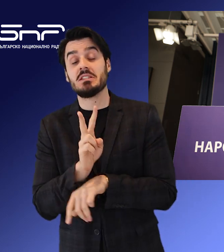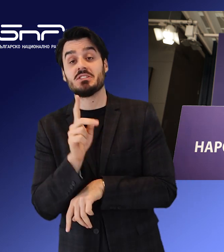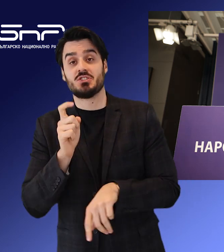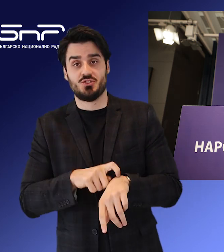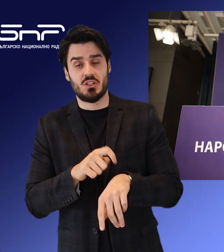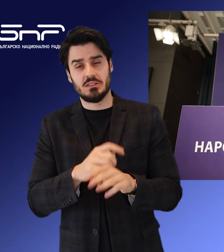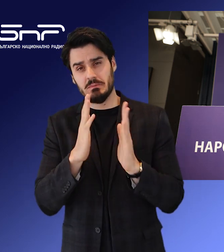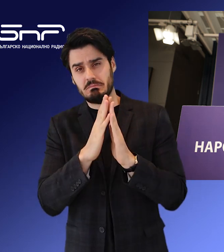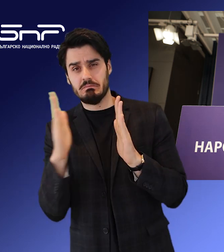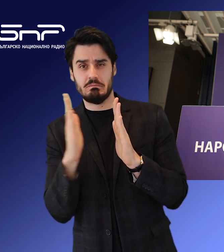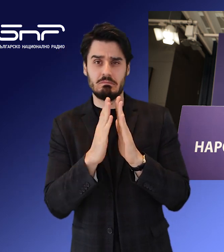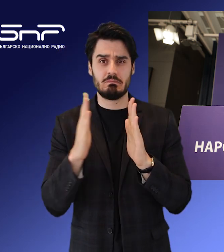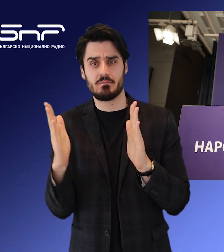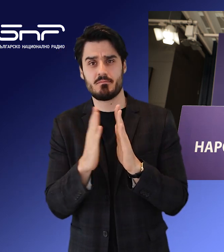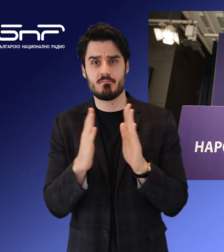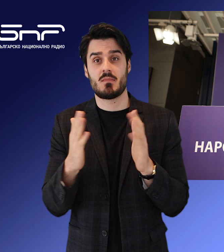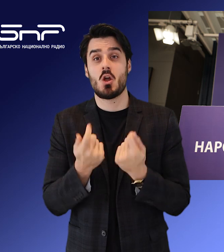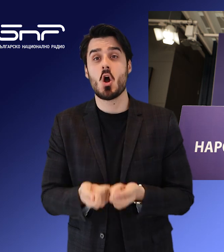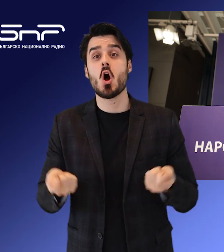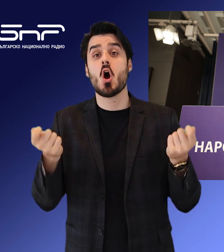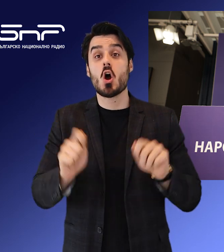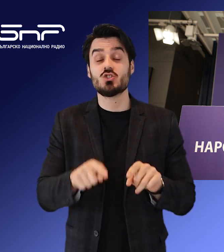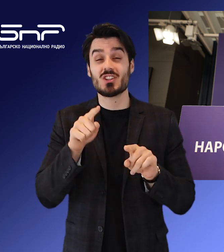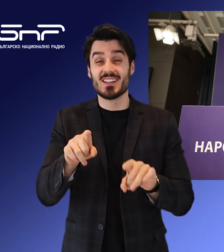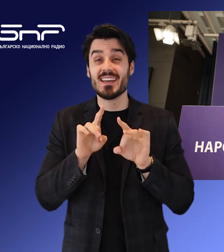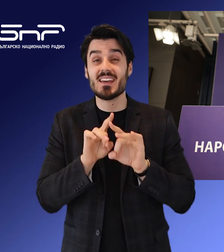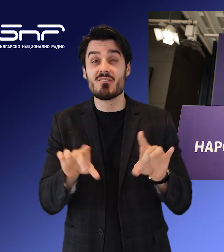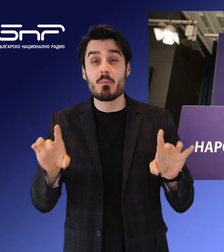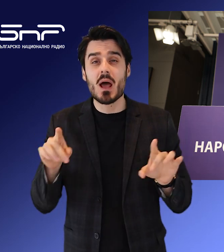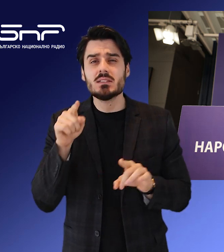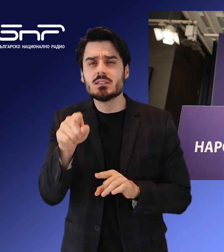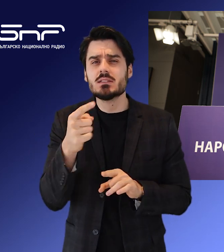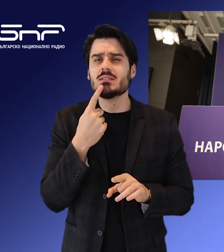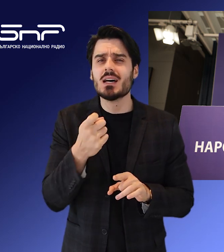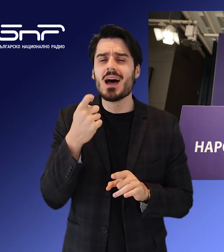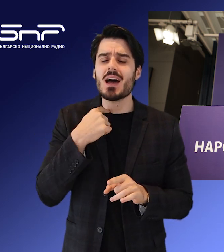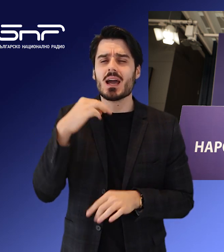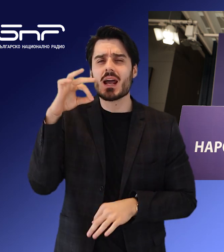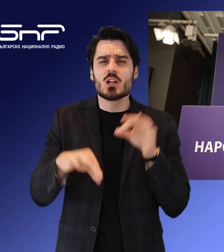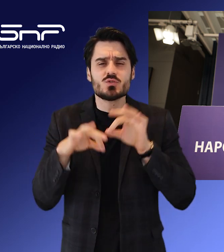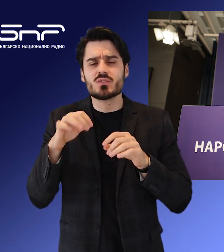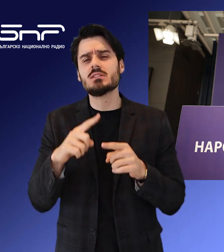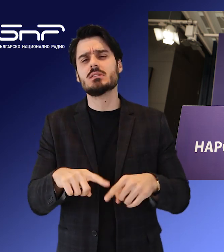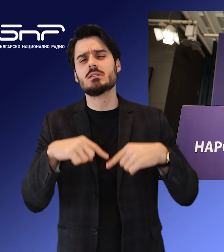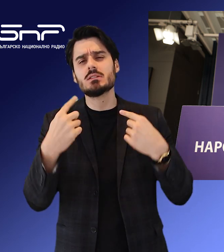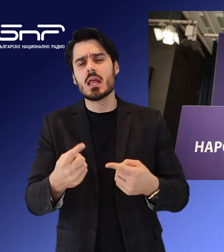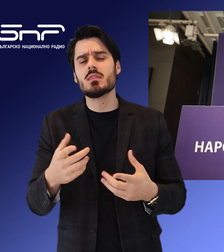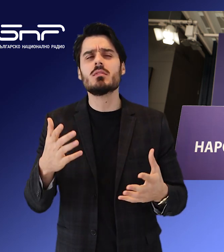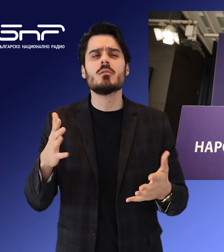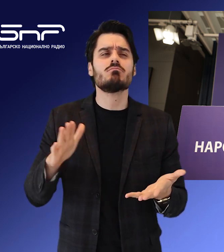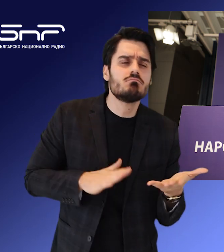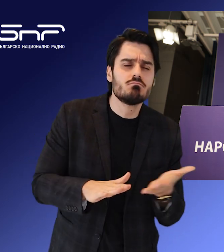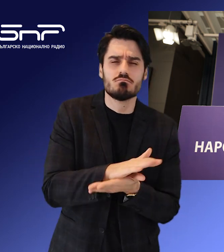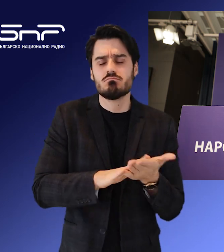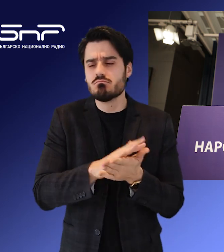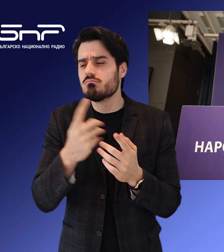Централната избирателна комисия. Окончателната информация за броя на гласувалите ще бъде оповестена след обработката на данните от